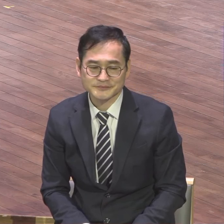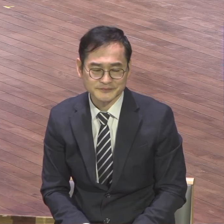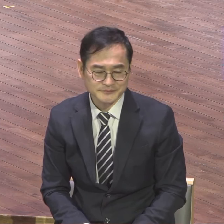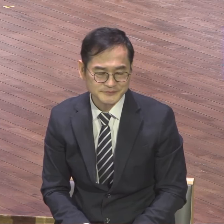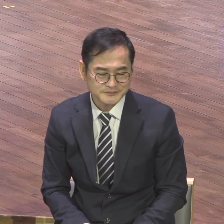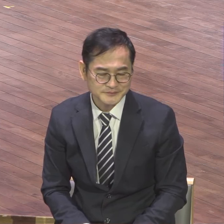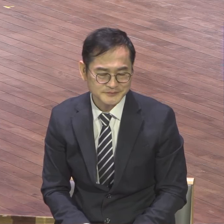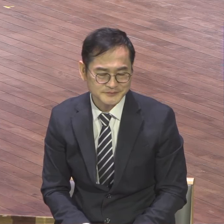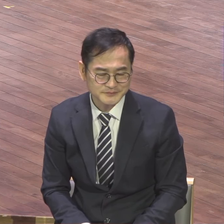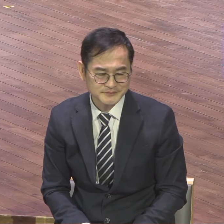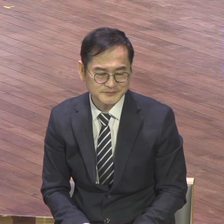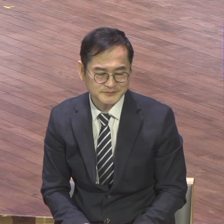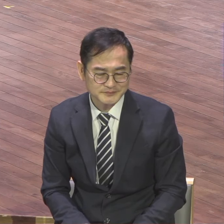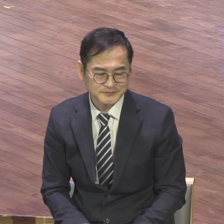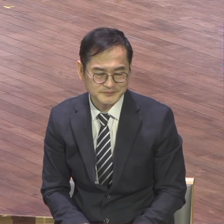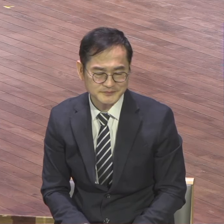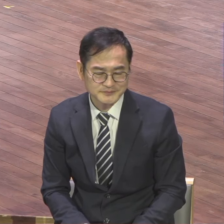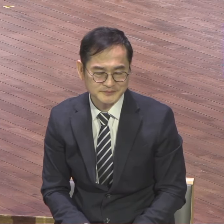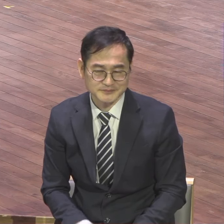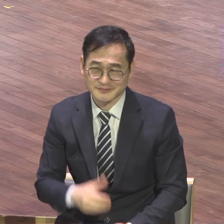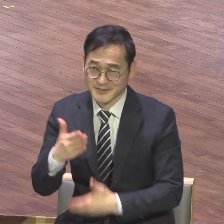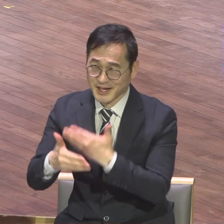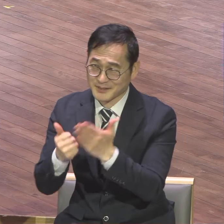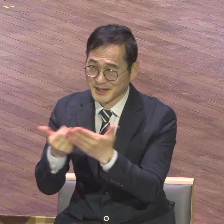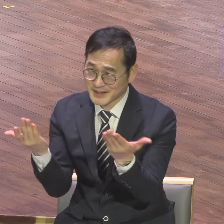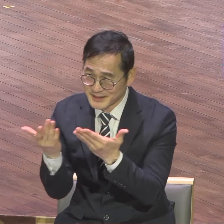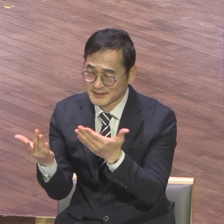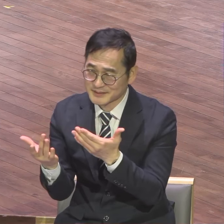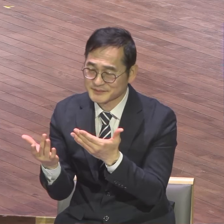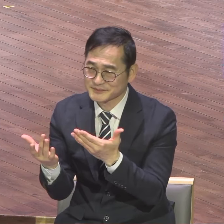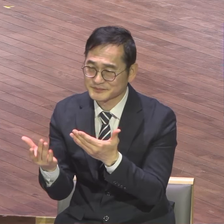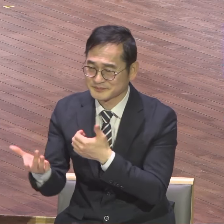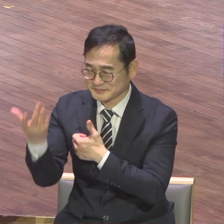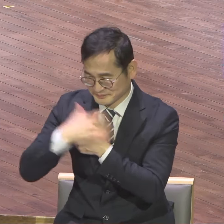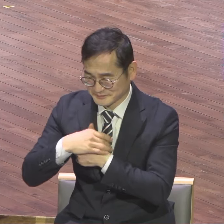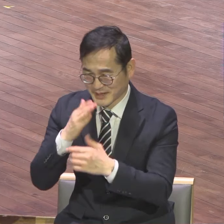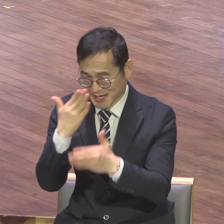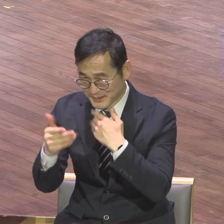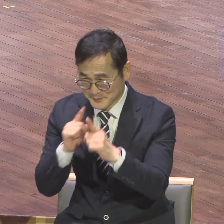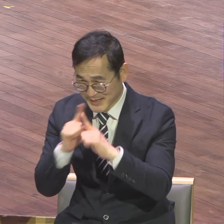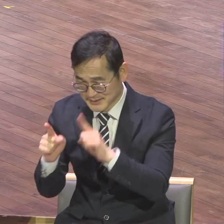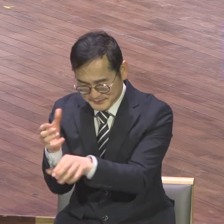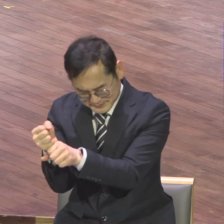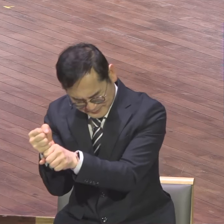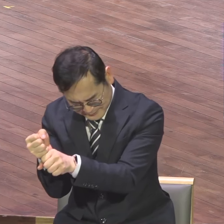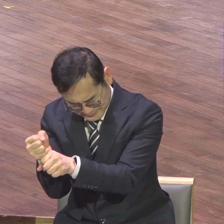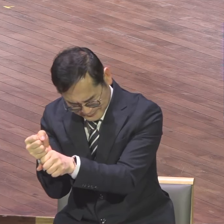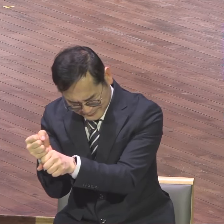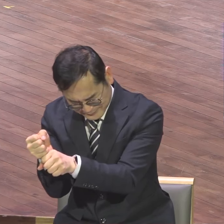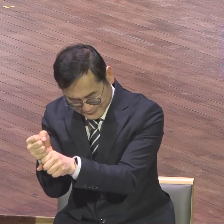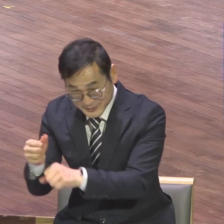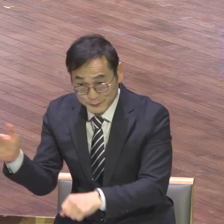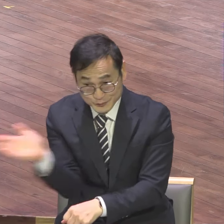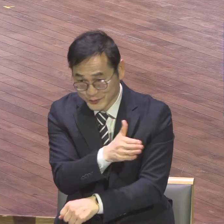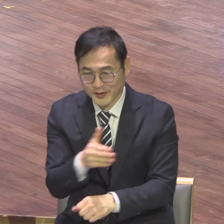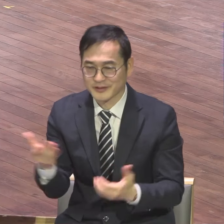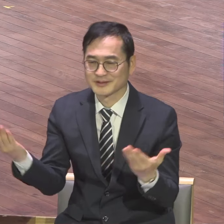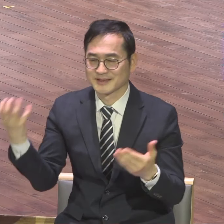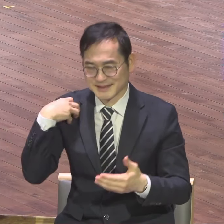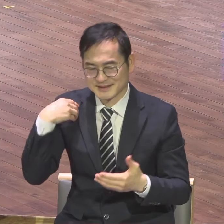직분 감당이 수월해집니다. 직분 감당이 아이고 저는 힘들어서 은혜 못 받고 있습니다. 저는 그래서